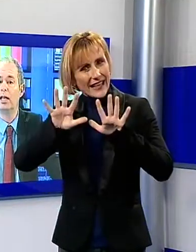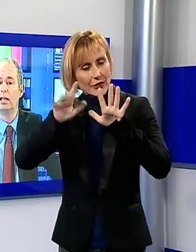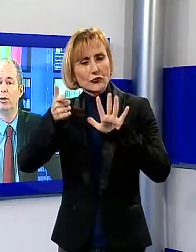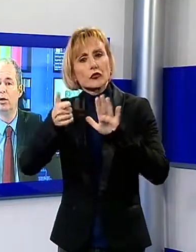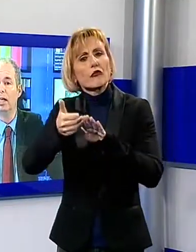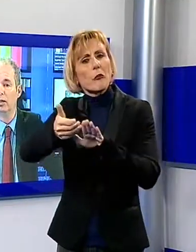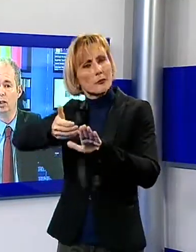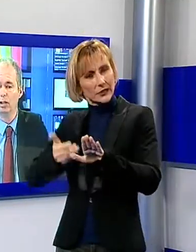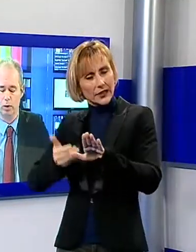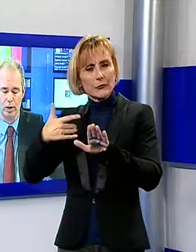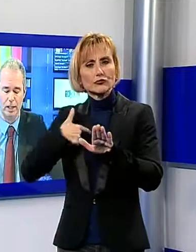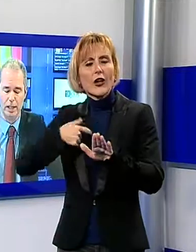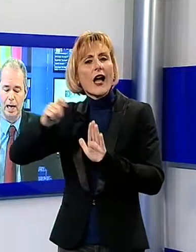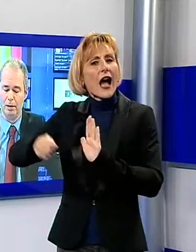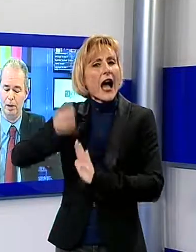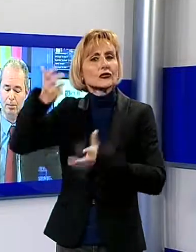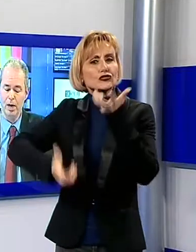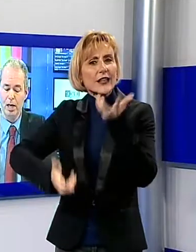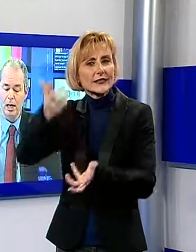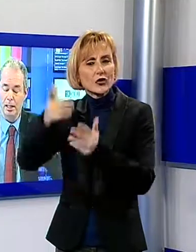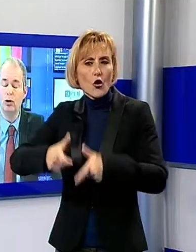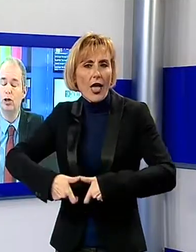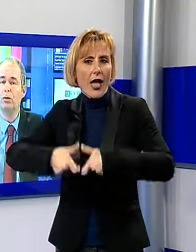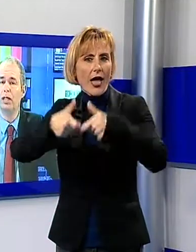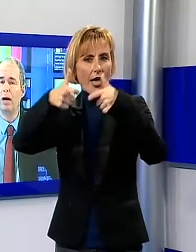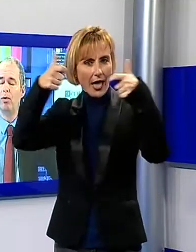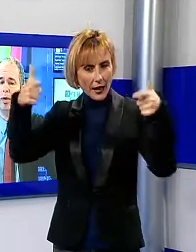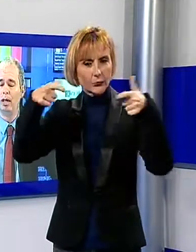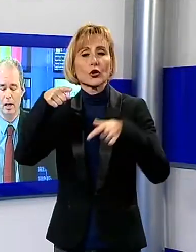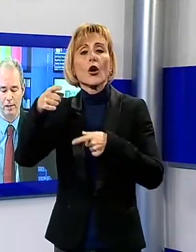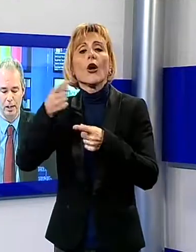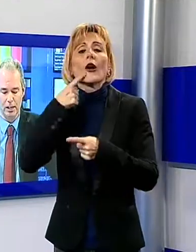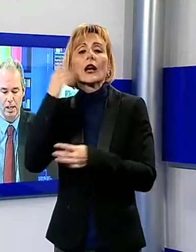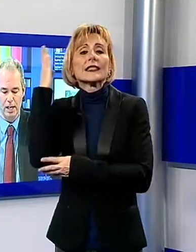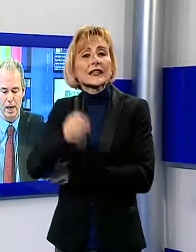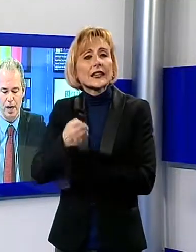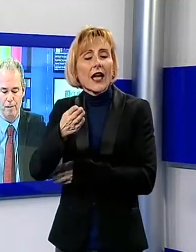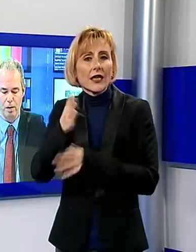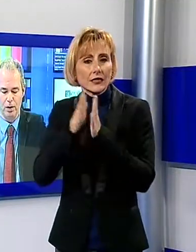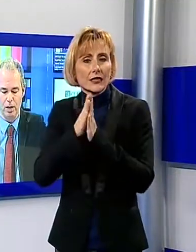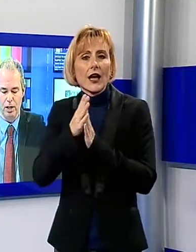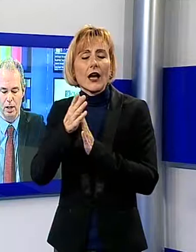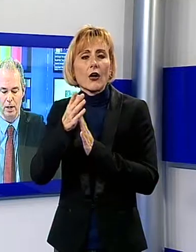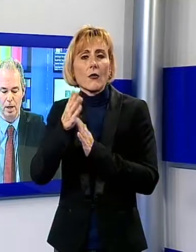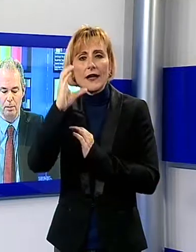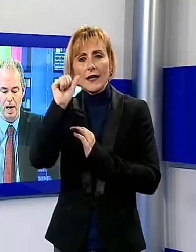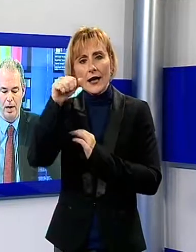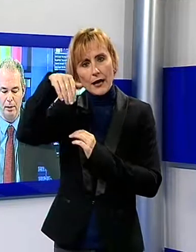rito dell'accensione dell'albero. Adesso ci spostiamo in Versilia a Forte dei Marmi